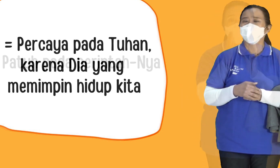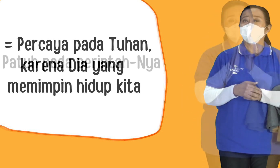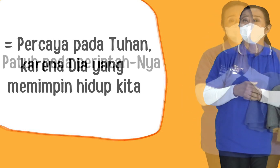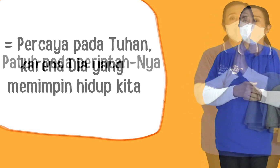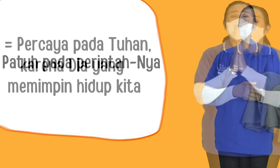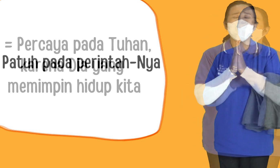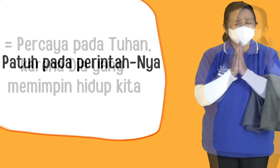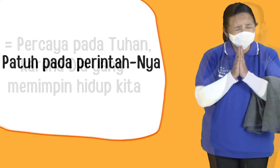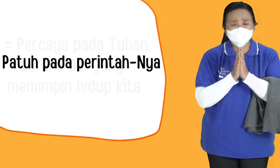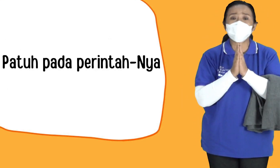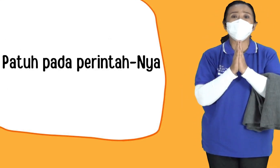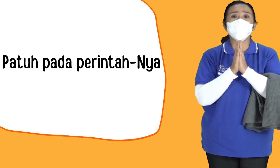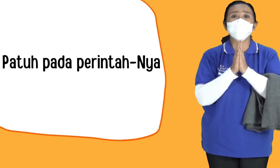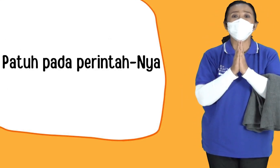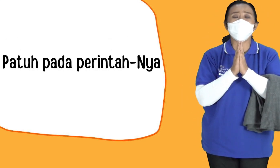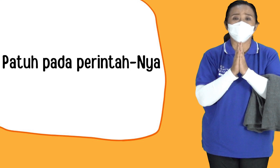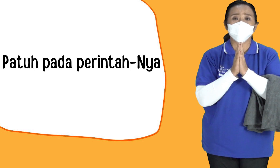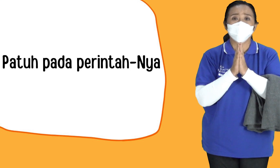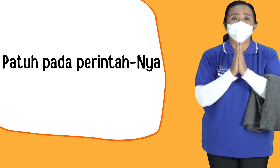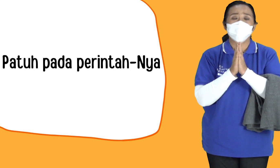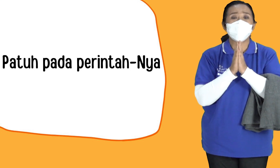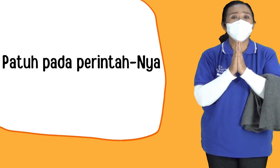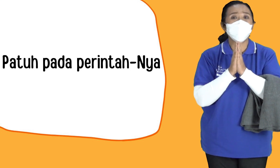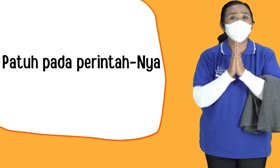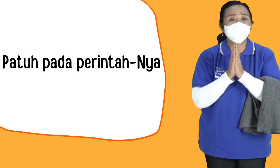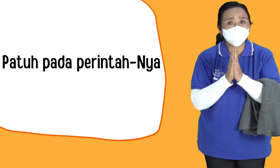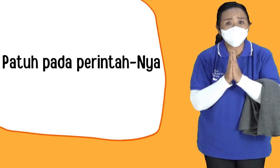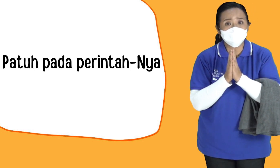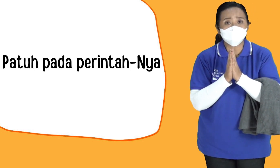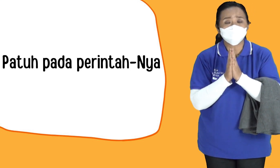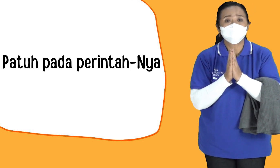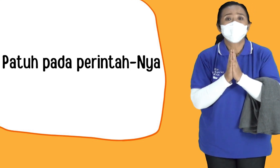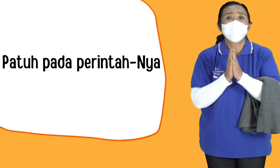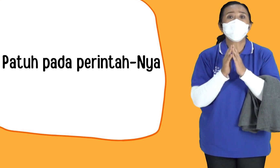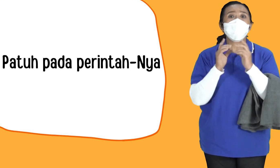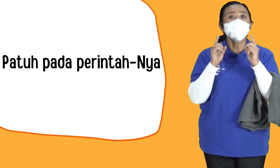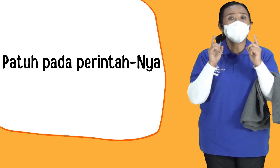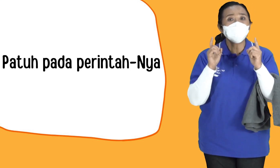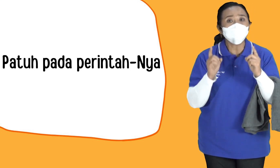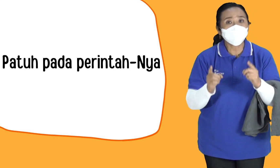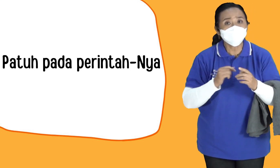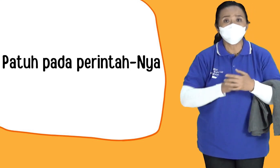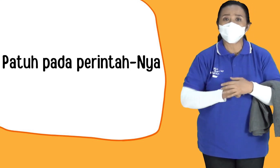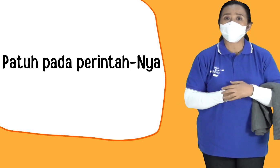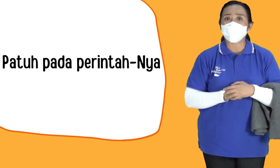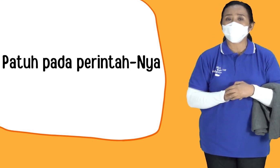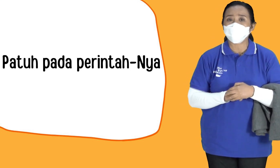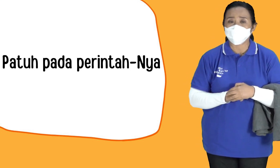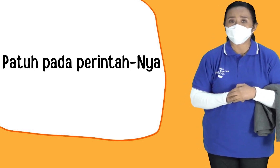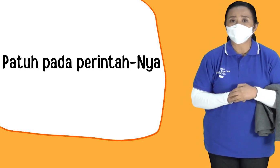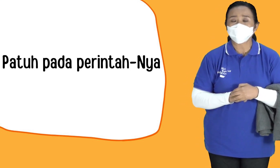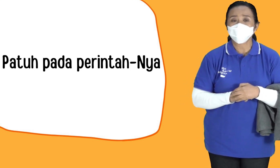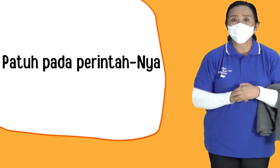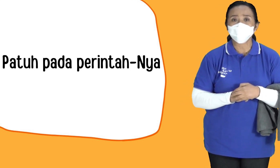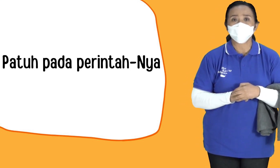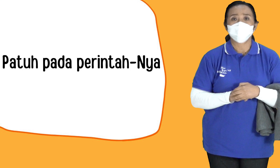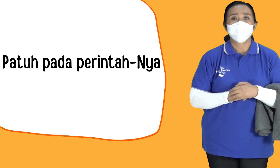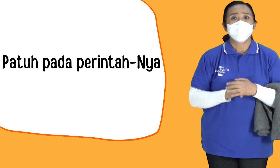Patuh Kepada Tuhan Kepada Firmannya Mau Melakukan Firmannya